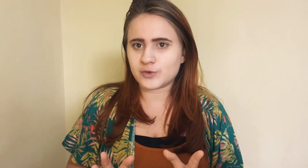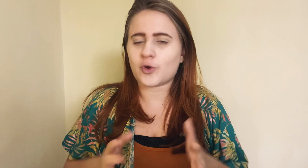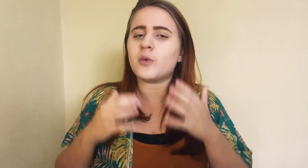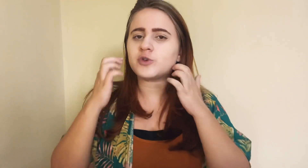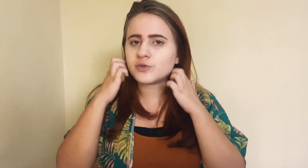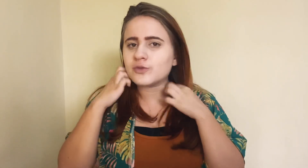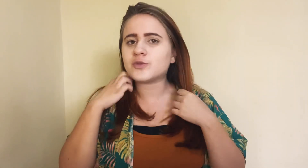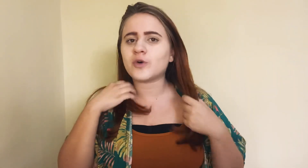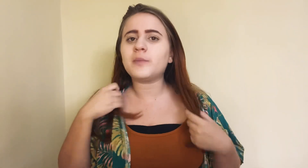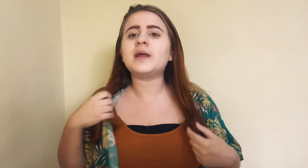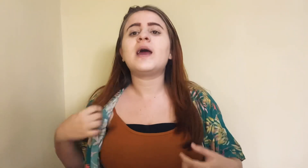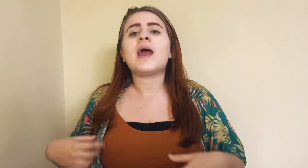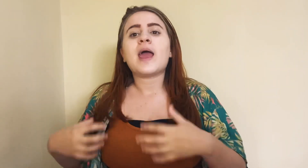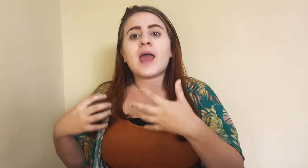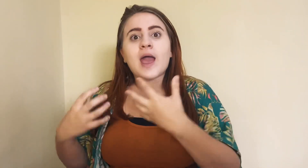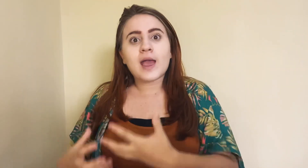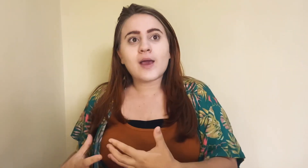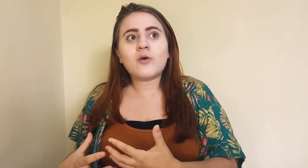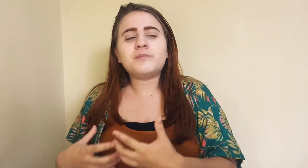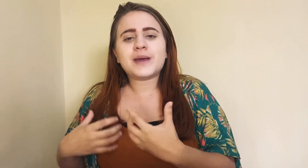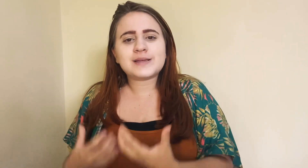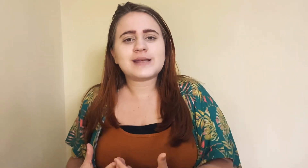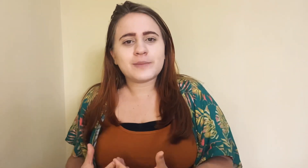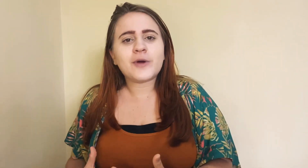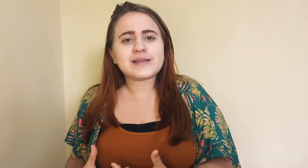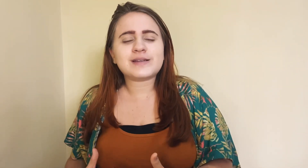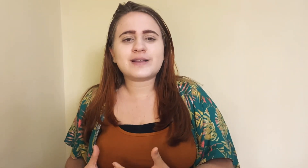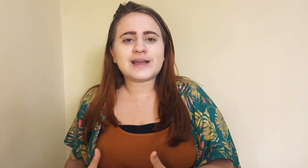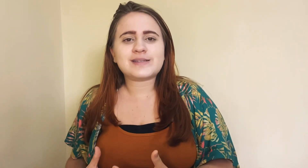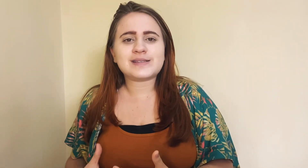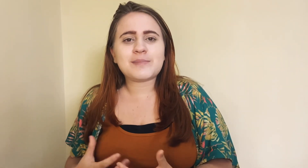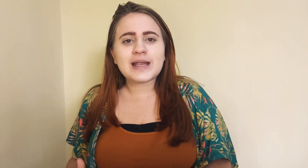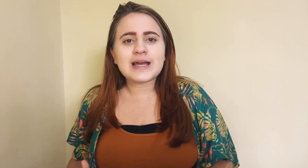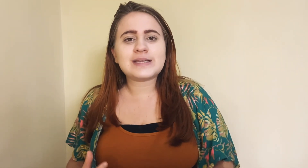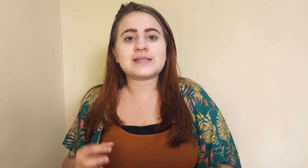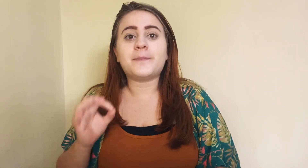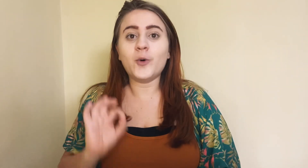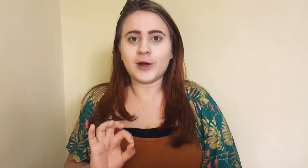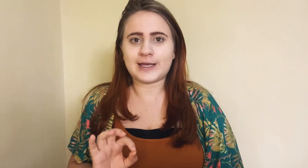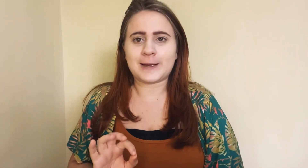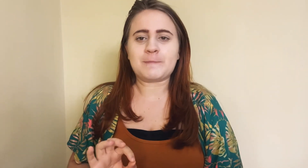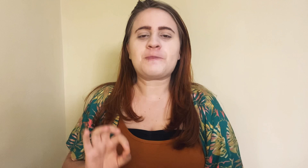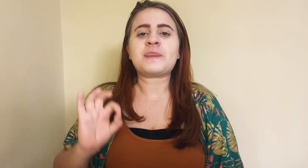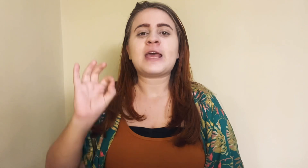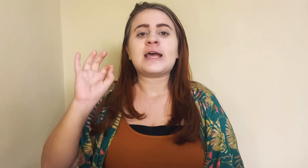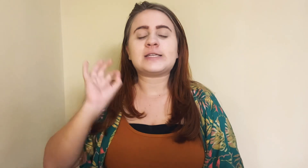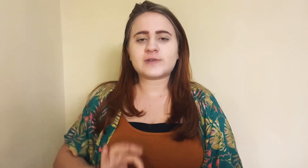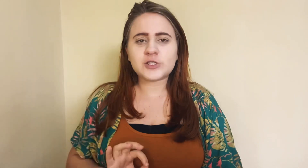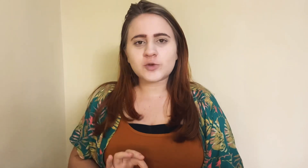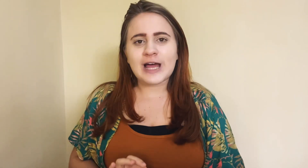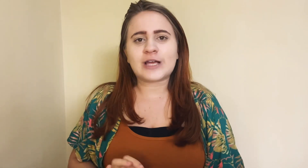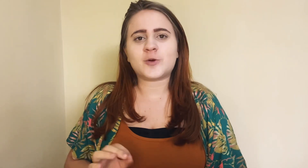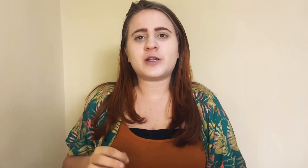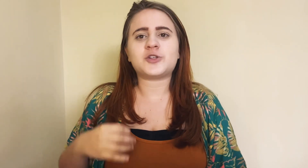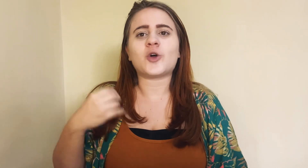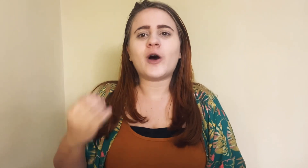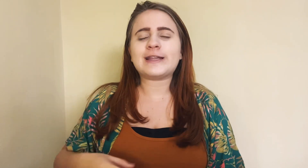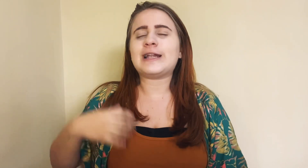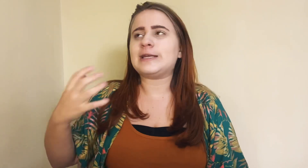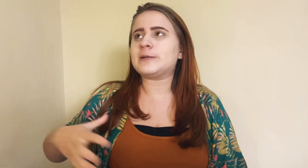Como eu estudo sobre, eu percebo essa semelhança. Por quê? Se você estudar sobre a história da Libras